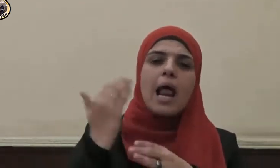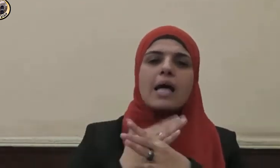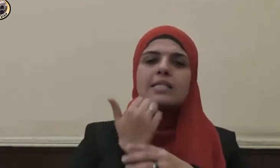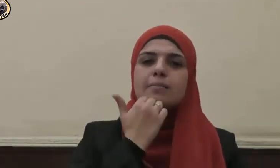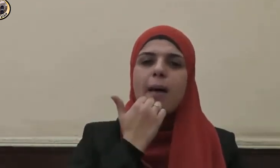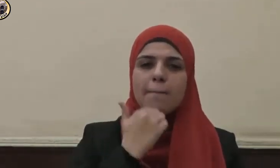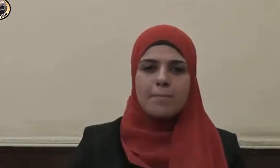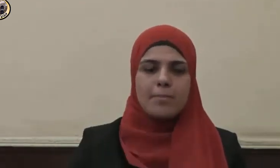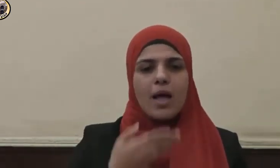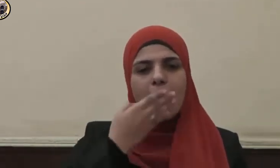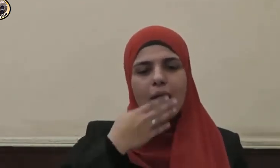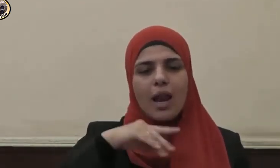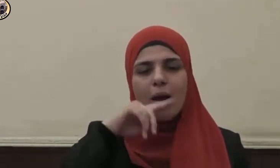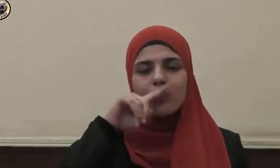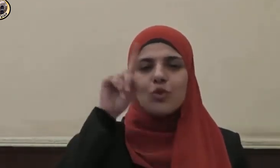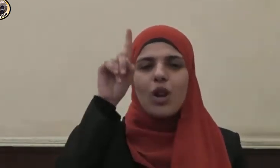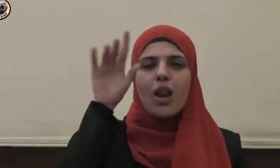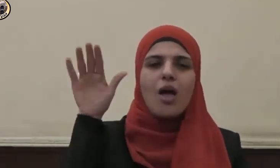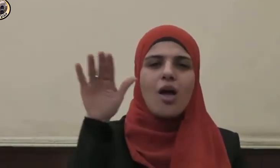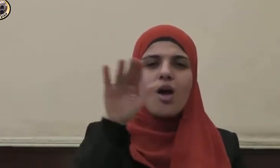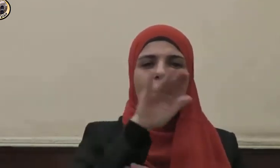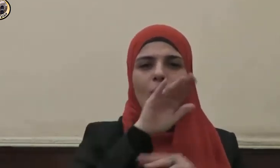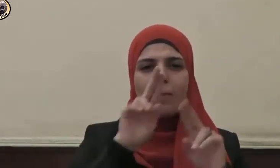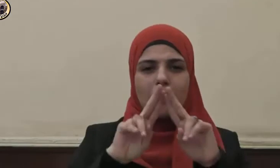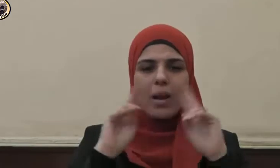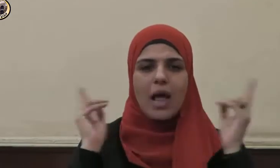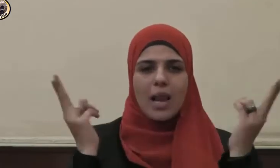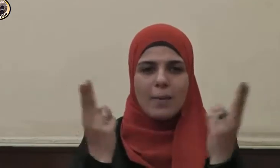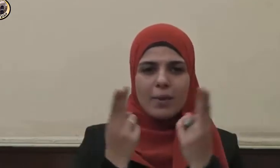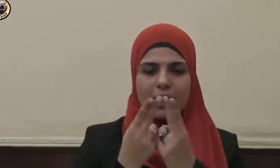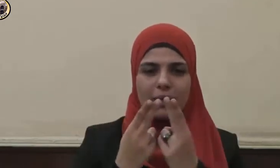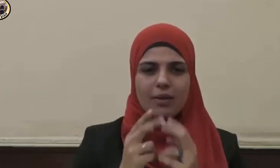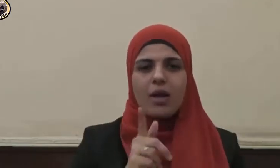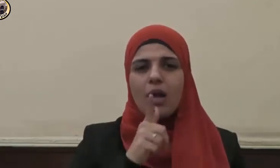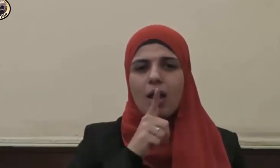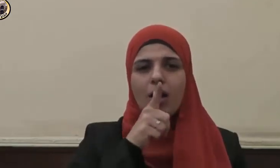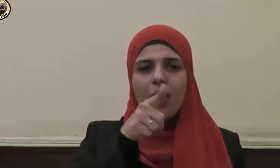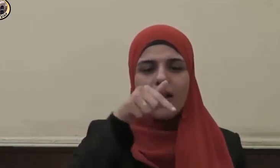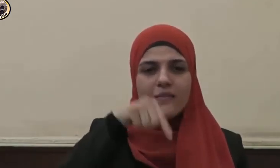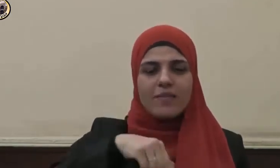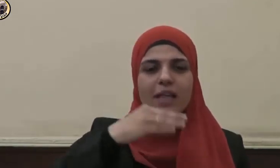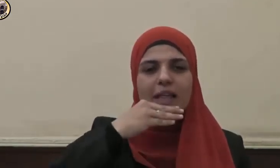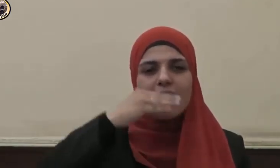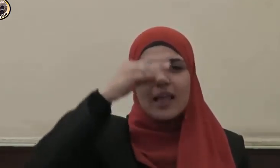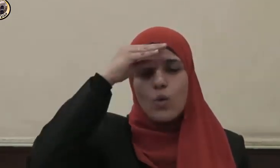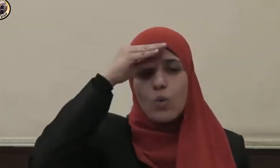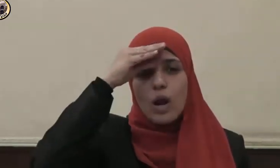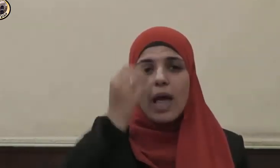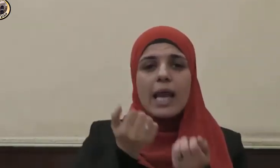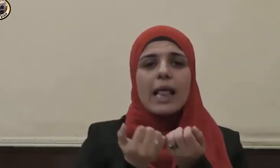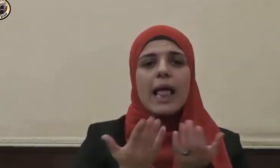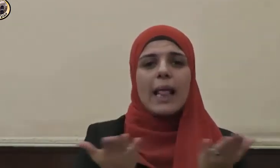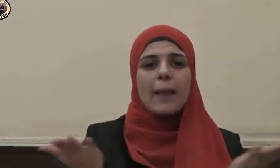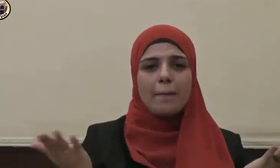الحمد لله رب العالمين القائل في كتابه الكريم